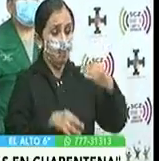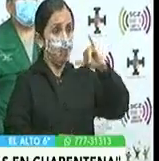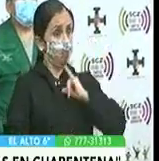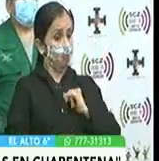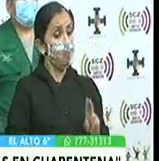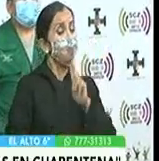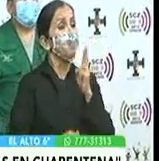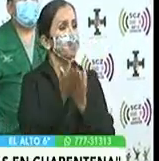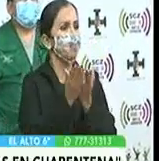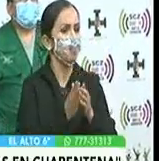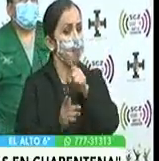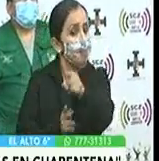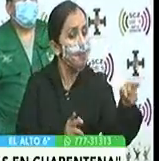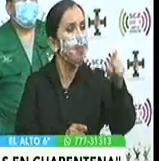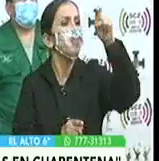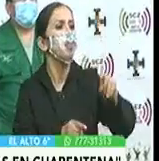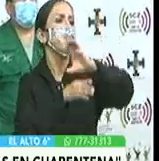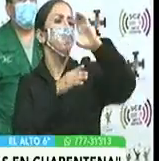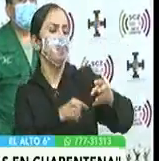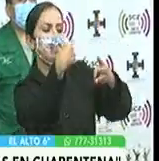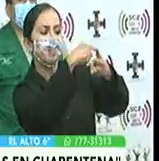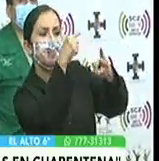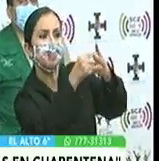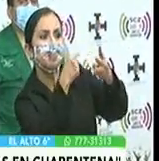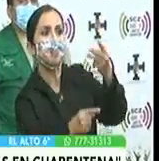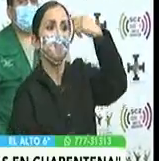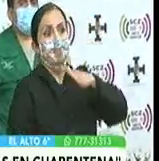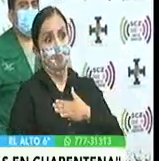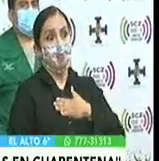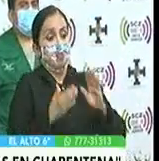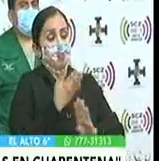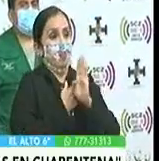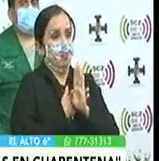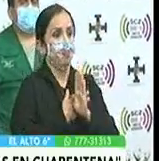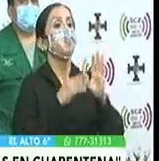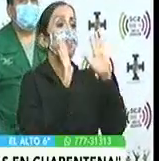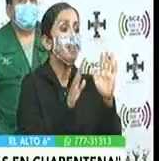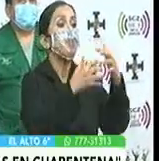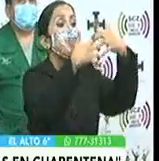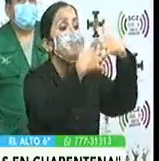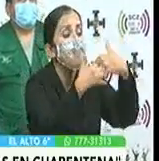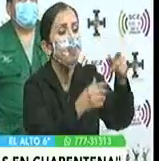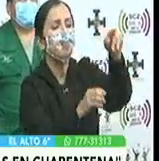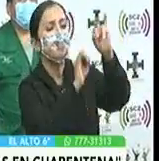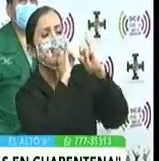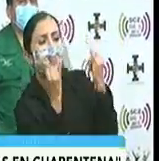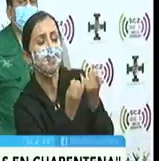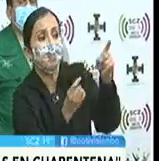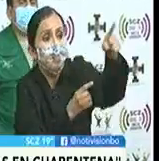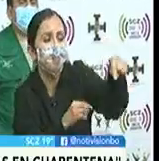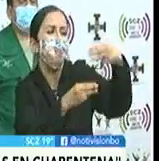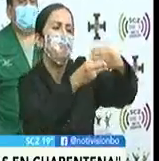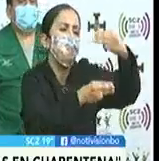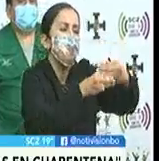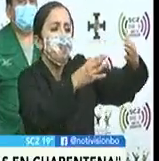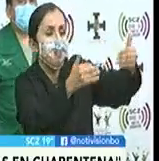pidamos que se cumplan las medidas de bioseguridad para los usuarios y las empresas, instituciones y transporte público que dan servicio